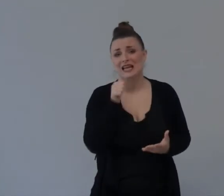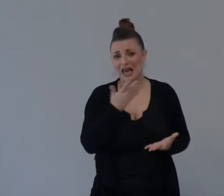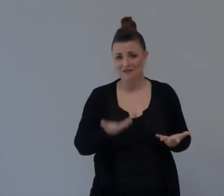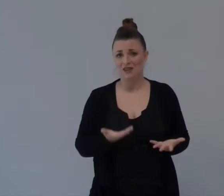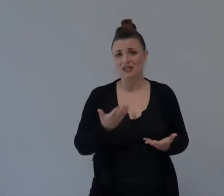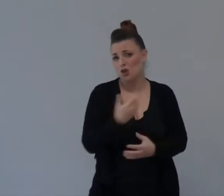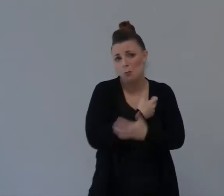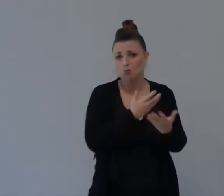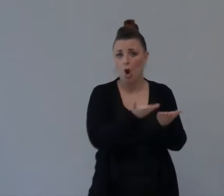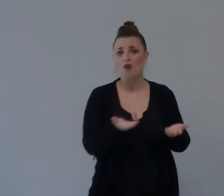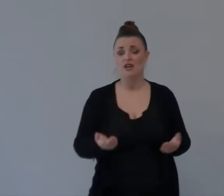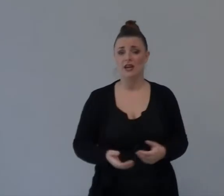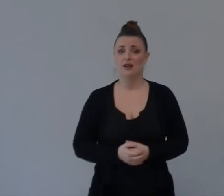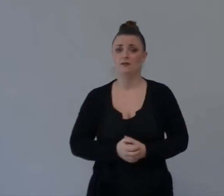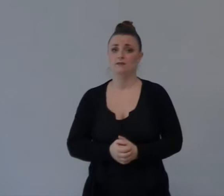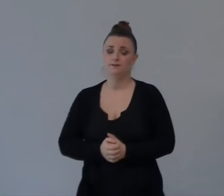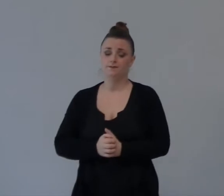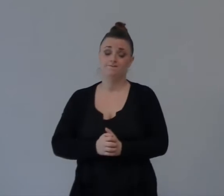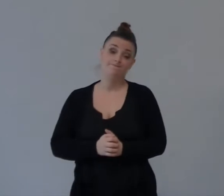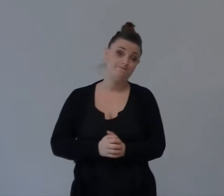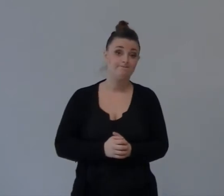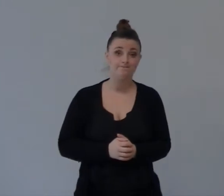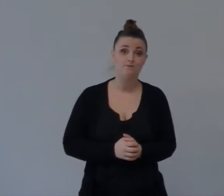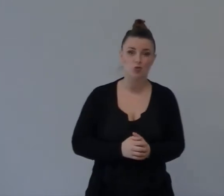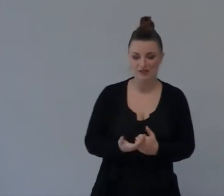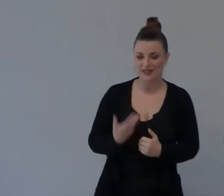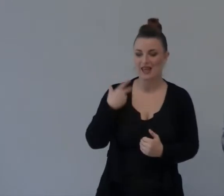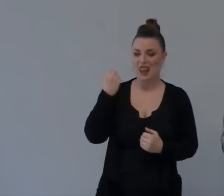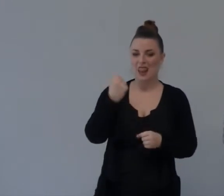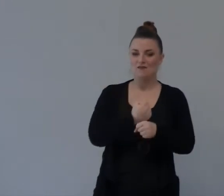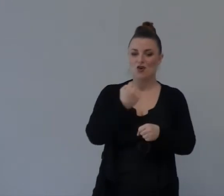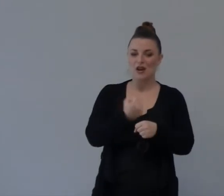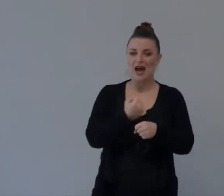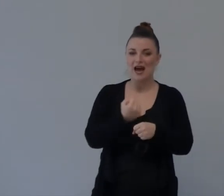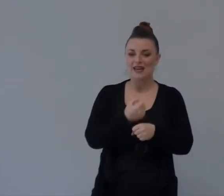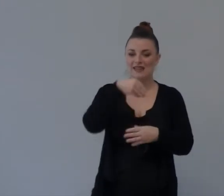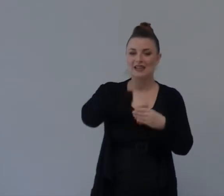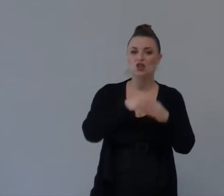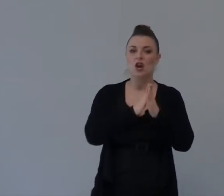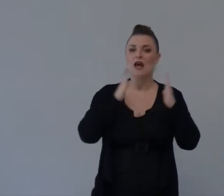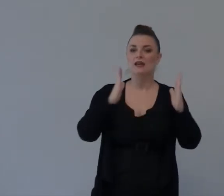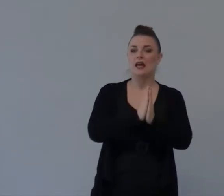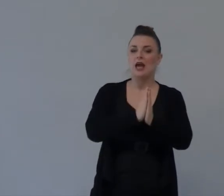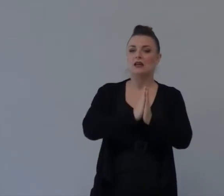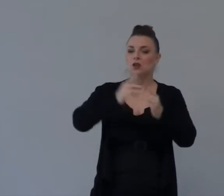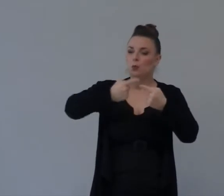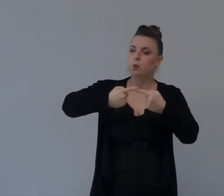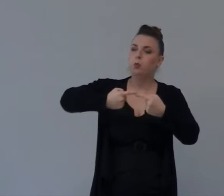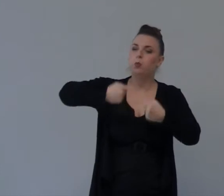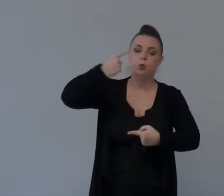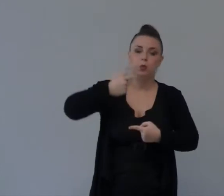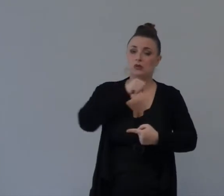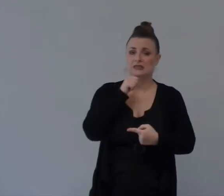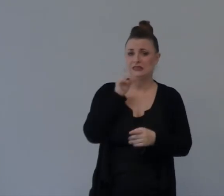Non Si Tratta Tanto Di Essere Servitori A Tempo Pieno Ma Si Tratta Soprattutto Di Essere